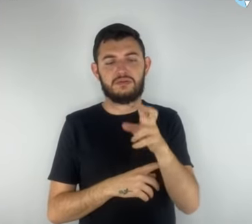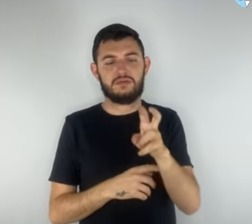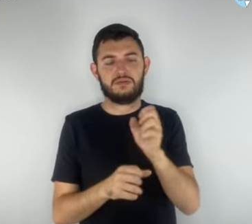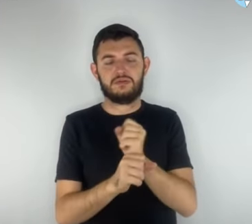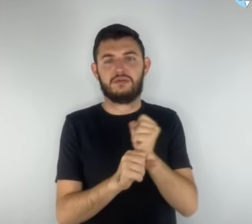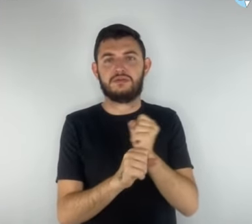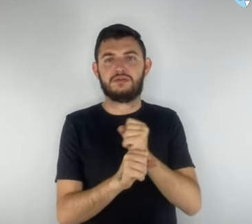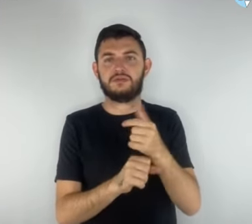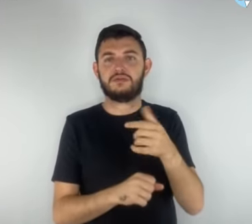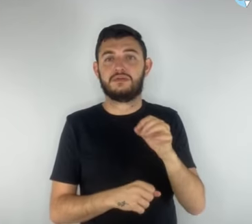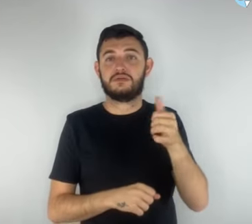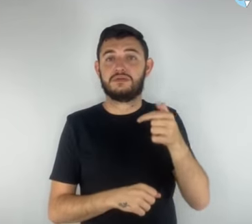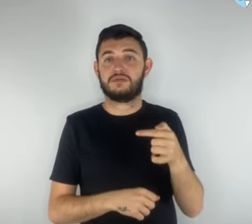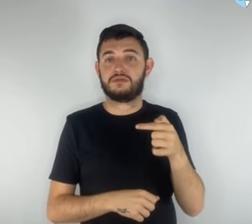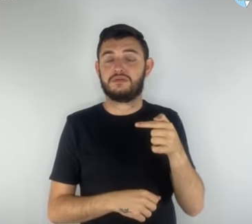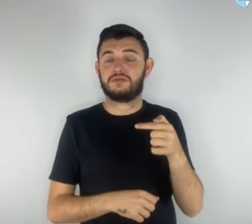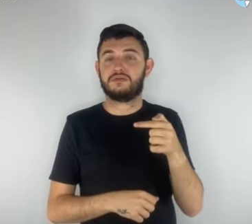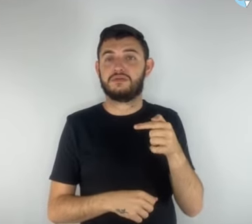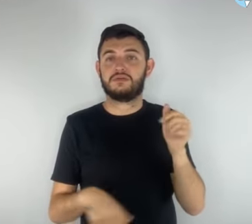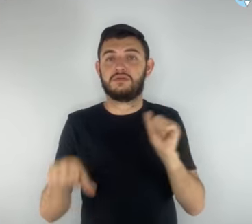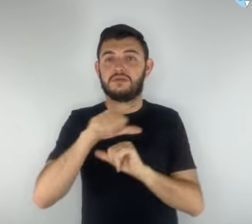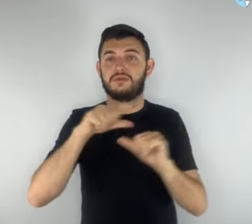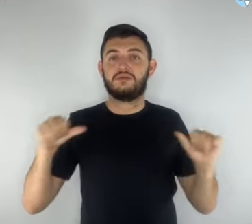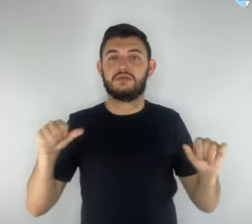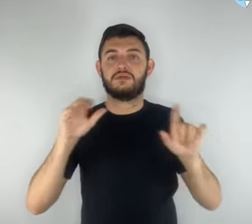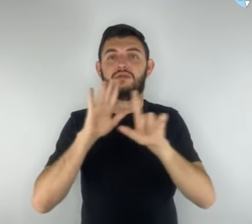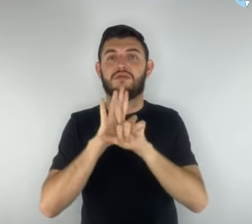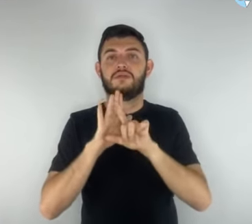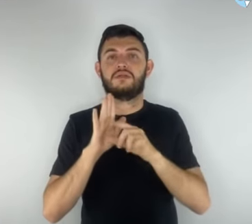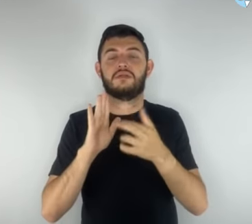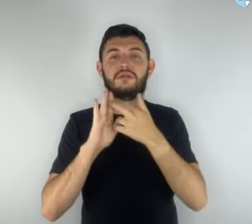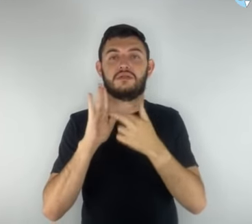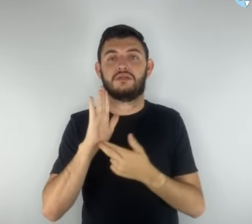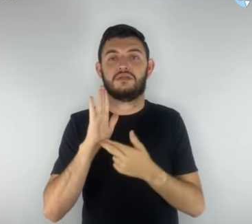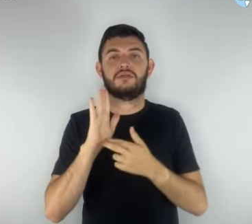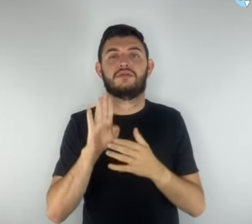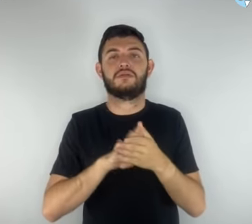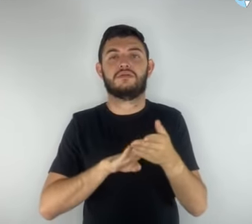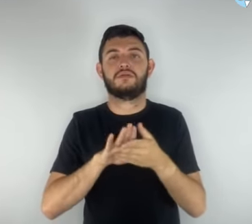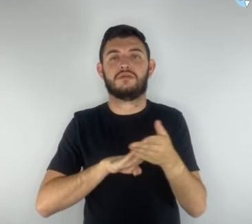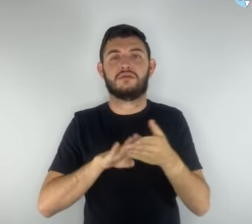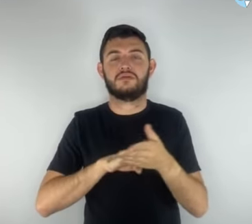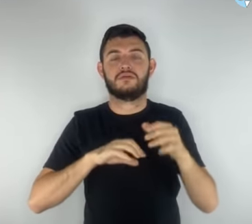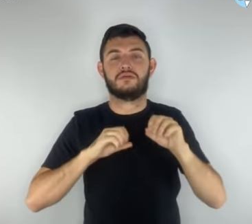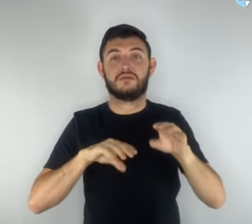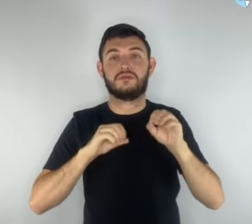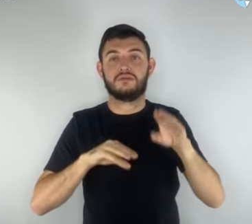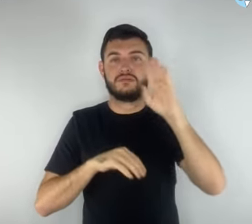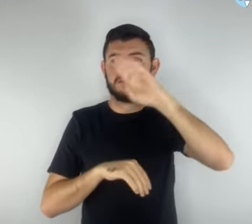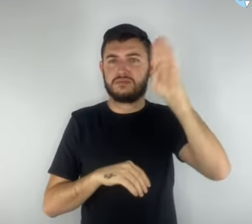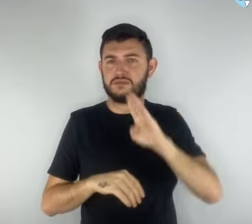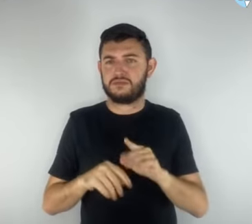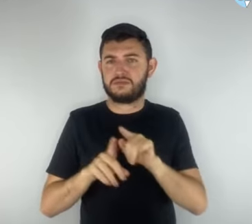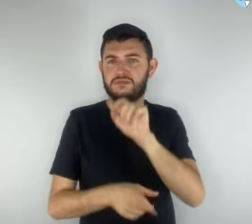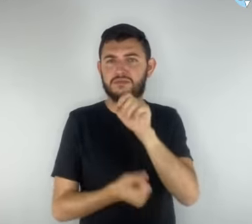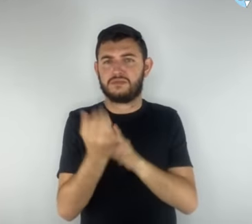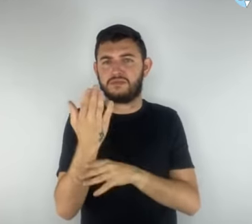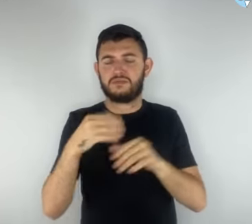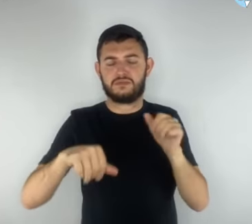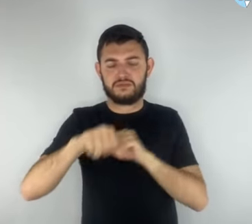2017 alterou a lei de diretrizes e bases da educação nacional e estabeleceu mudança na